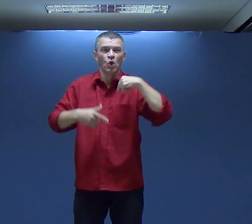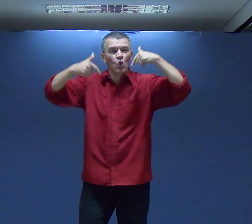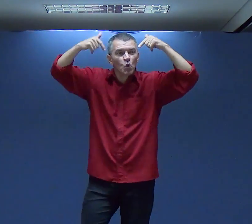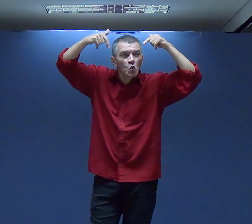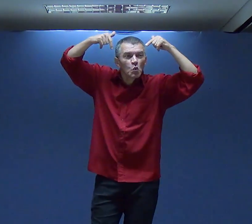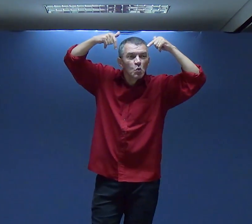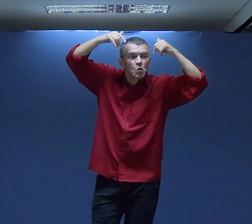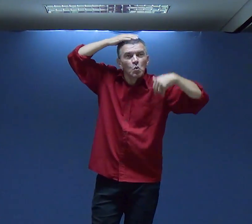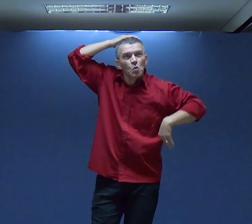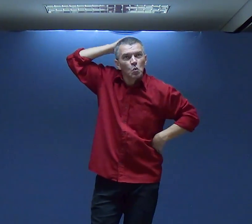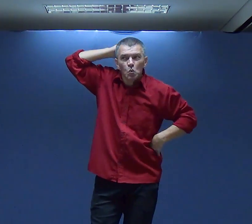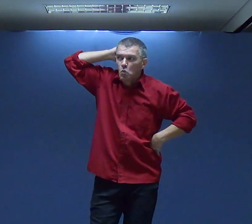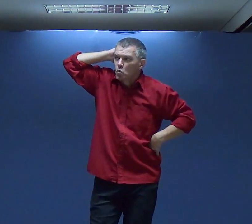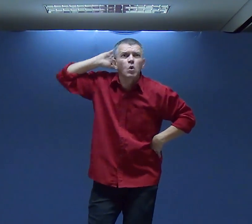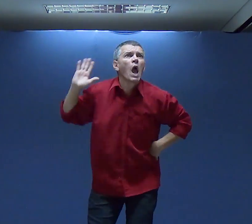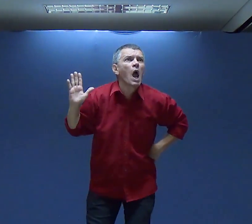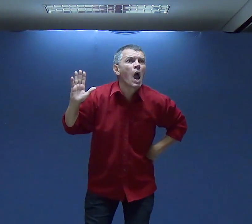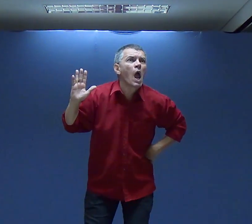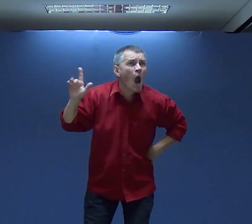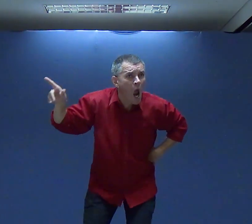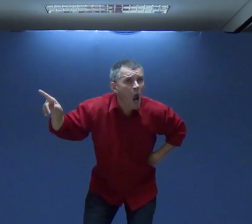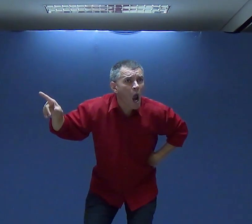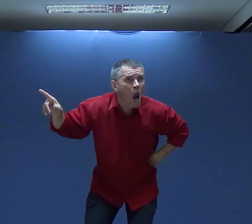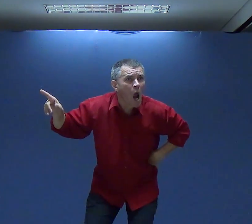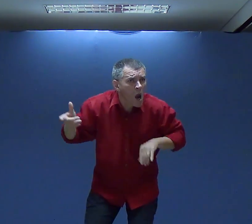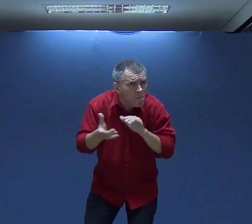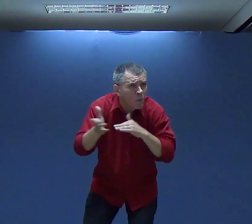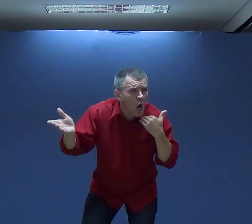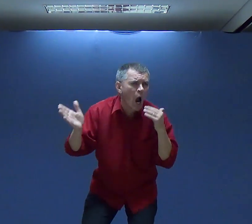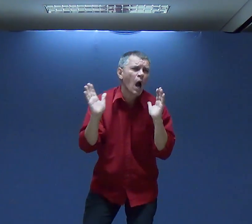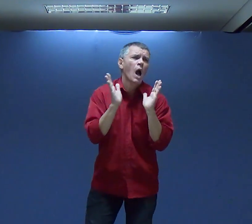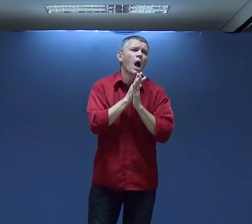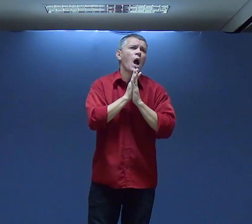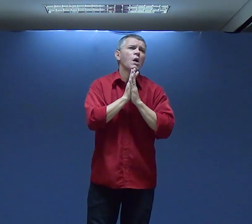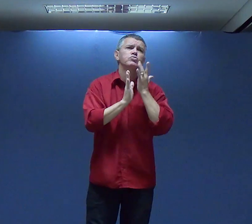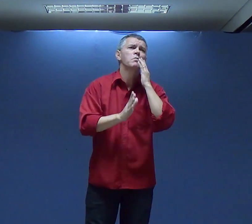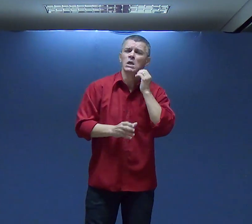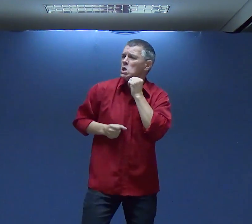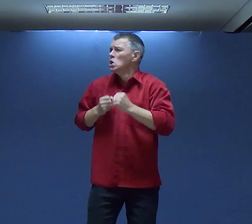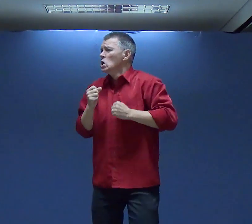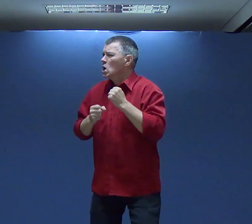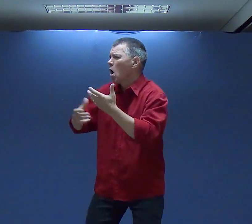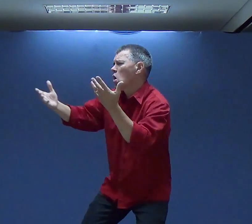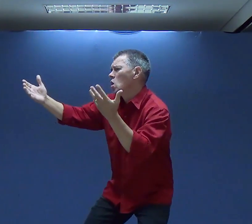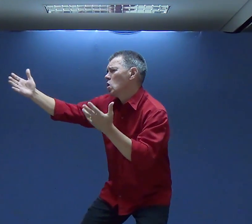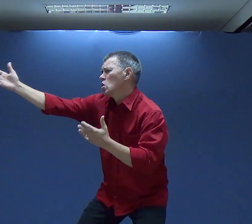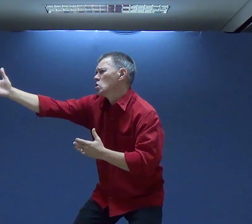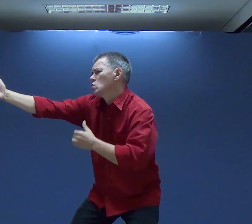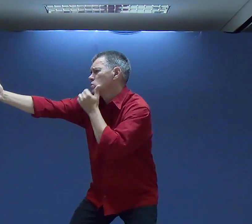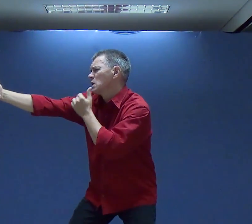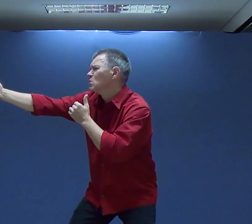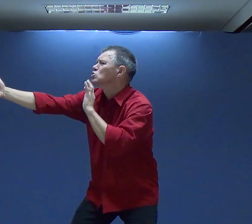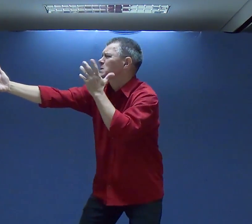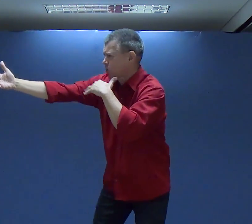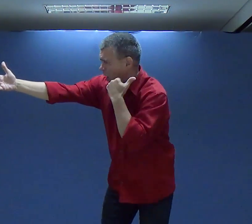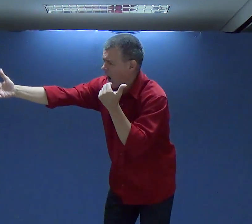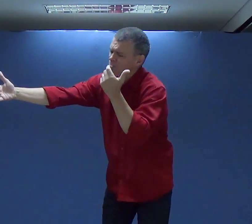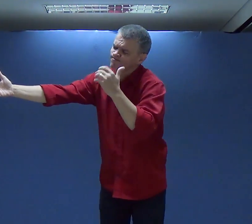Será E Davi Pensa Ok Tudo Acabou Marido Morreu Tudo bem